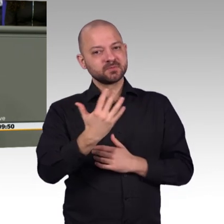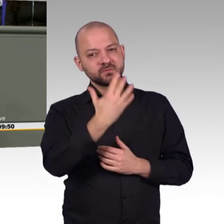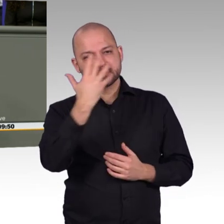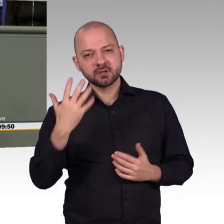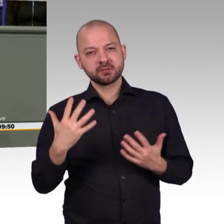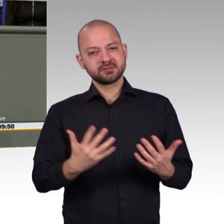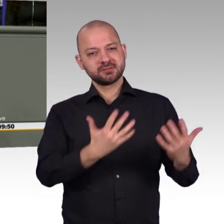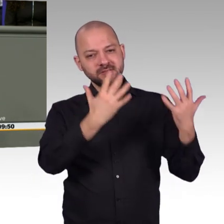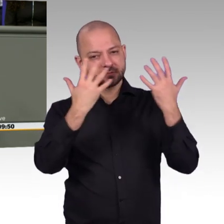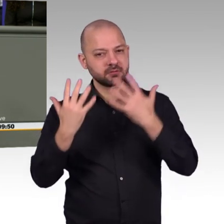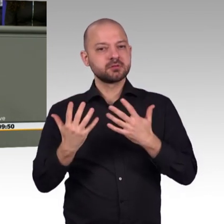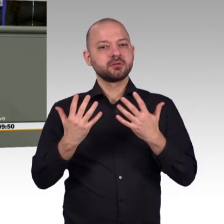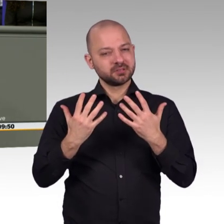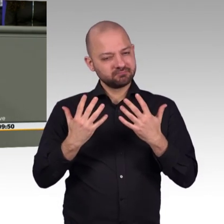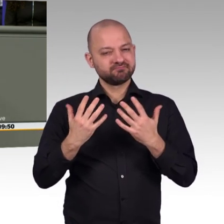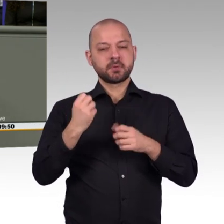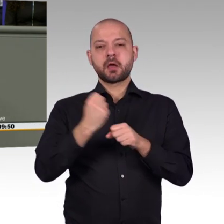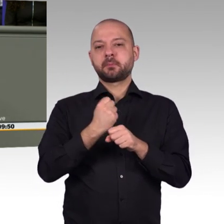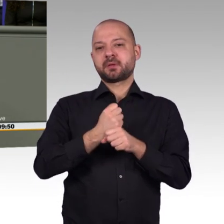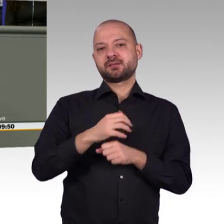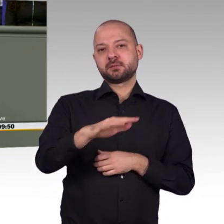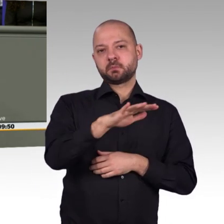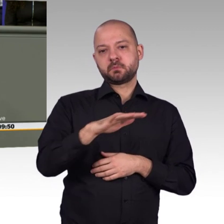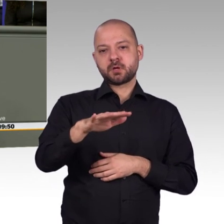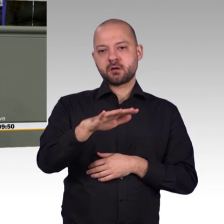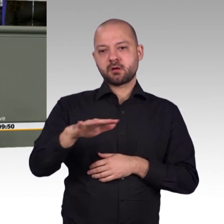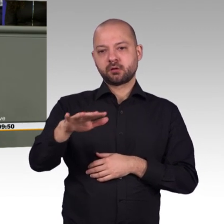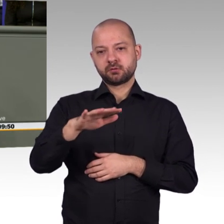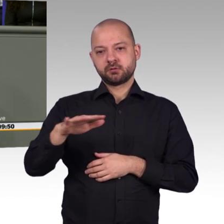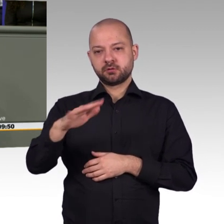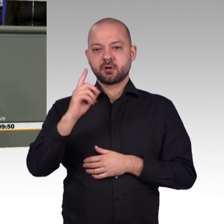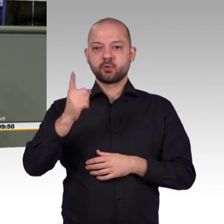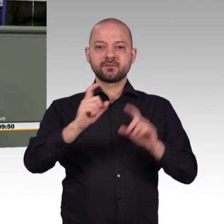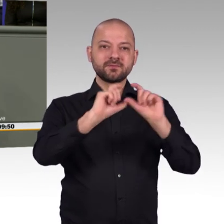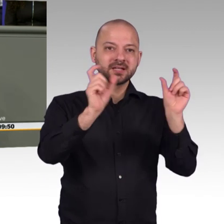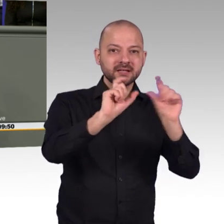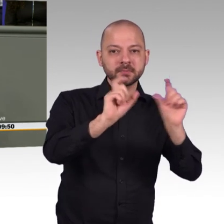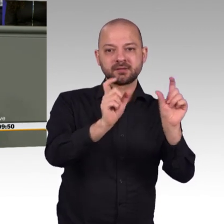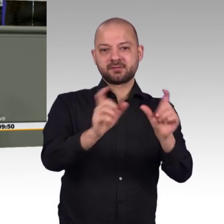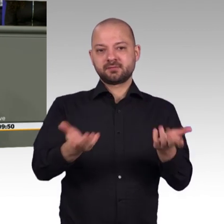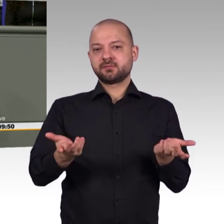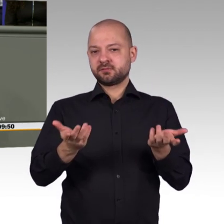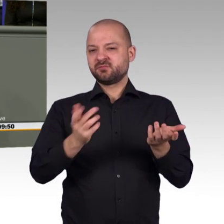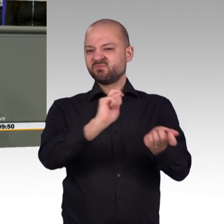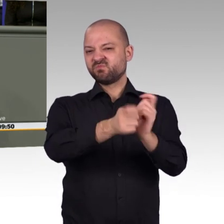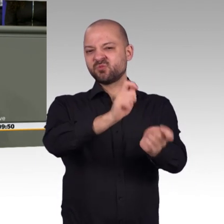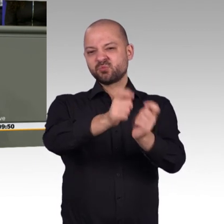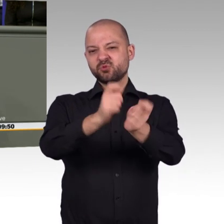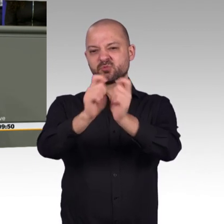und sein Team sind wir da auf einem guten Weg. Ich nehme mal ein Beispiel raus. Wenn es um diese Plattformökonomie geht, und wir